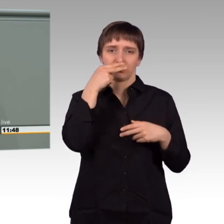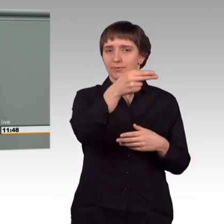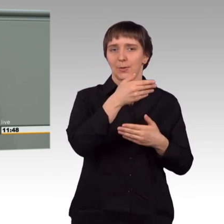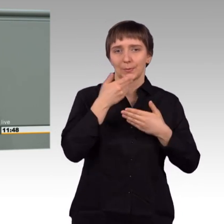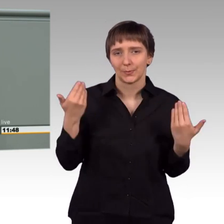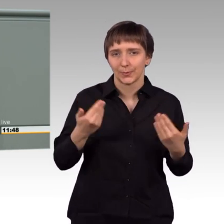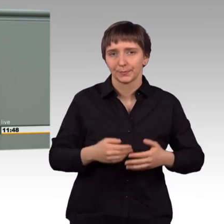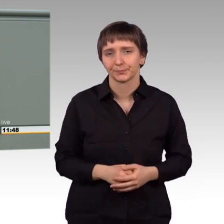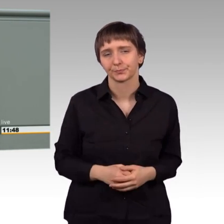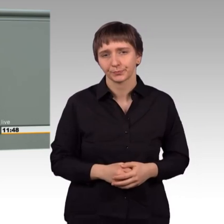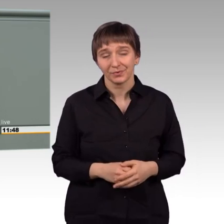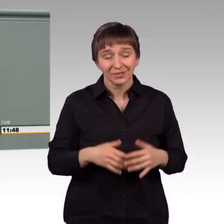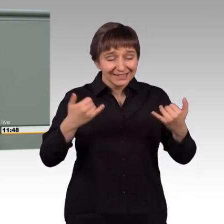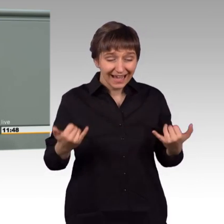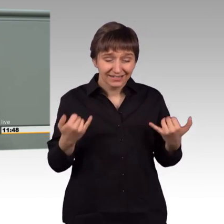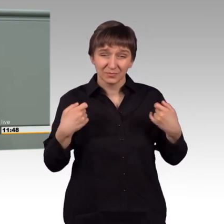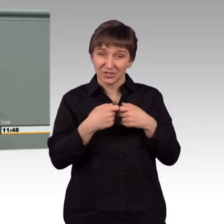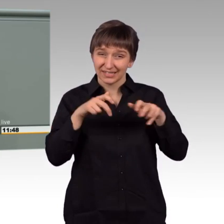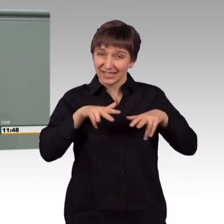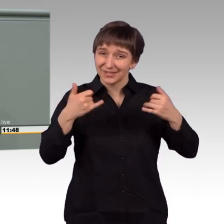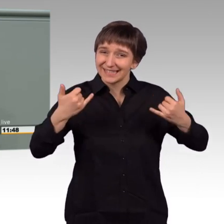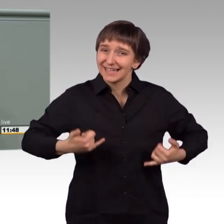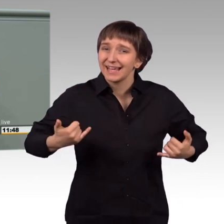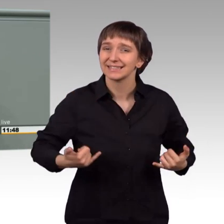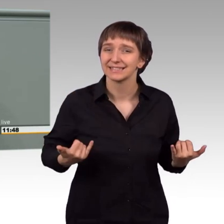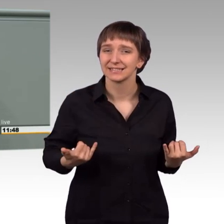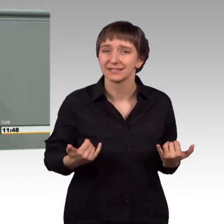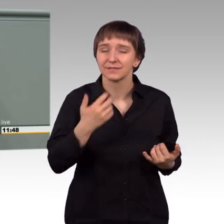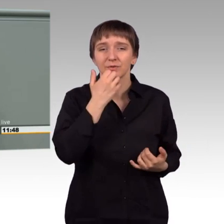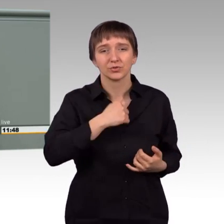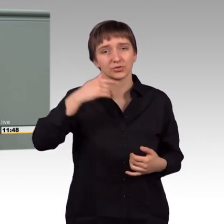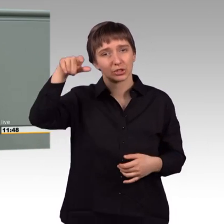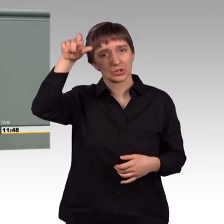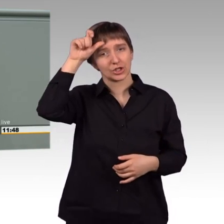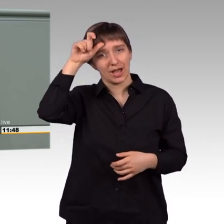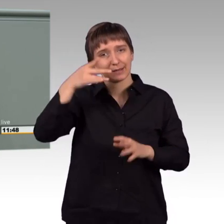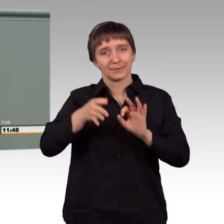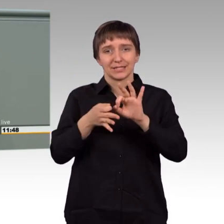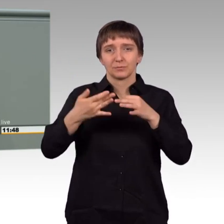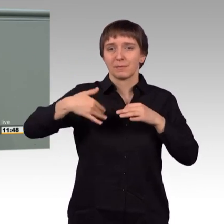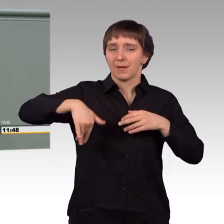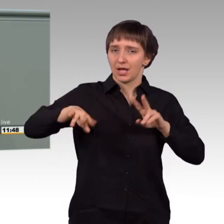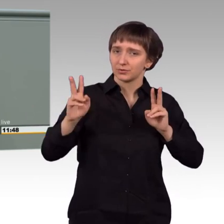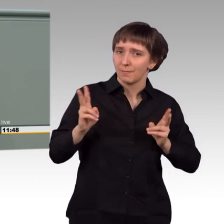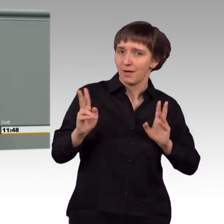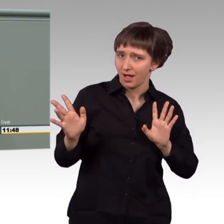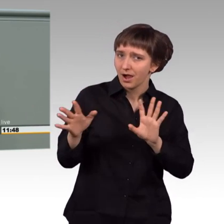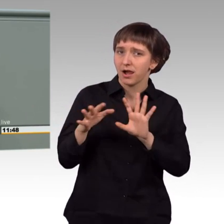ausgerechnet jetzt zu einer Normalisierung der Beziehung mit der Türkei kommen möchte. Genau in dieser